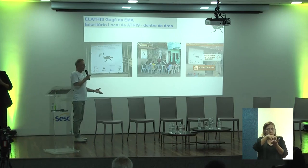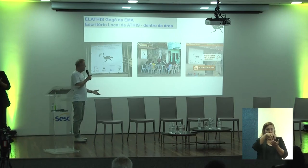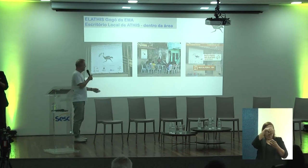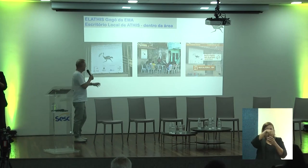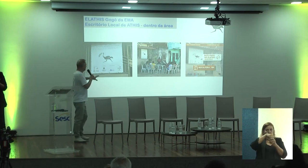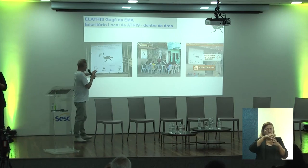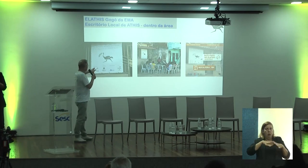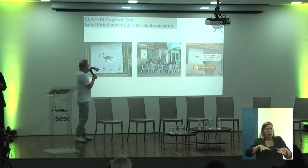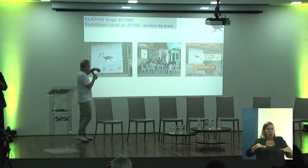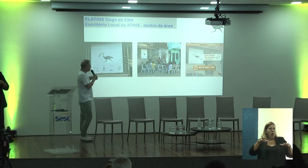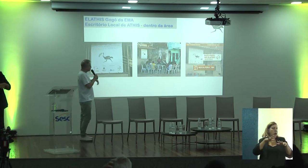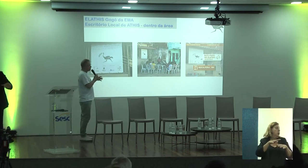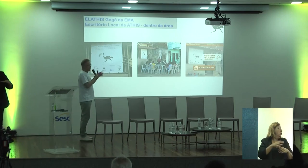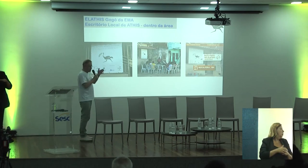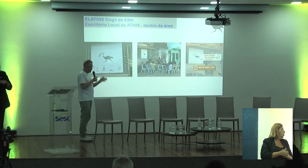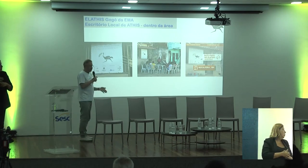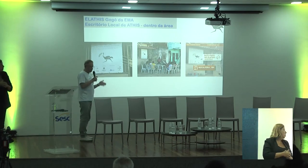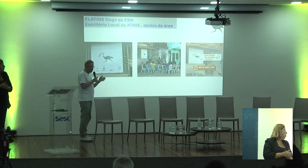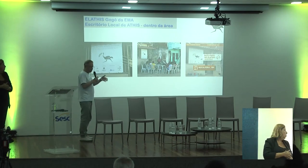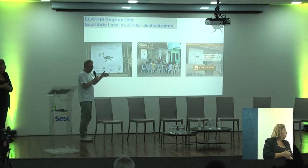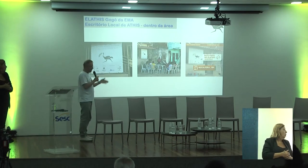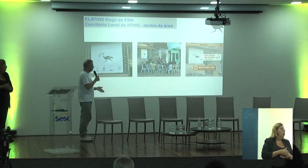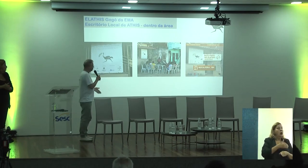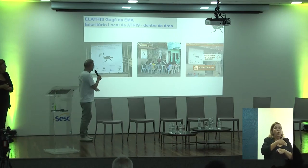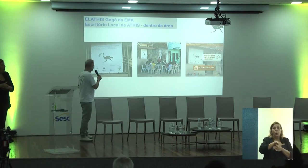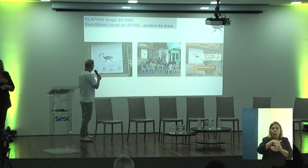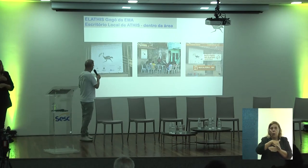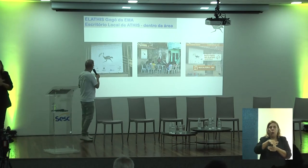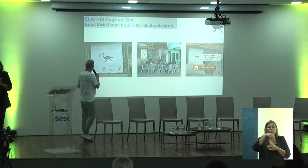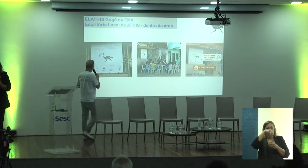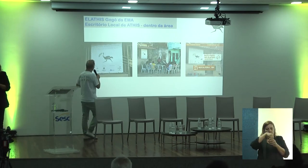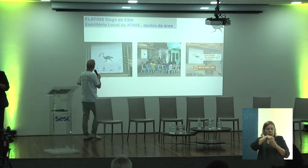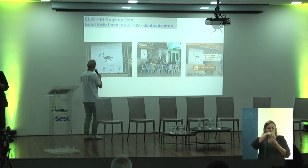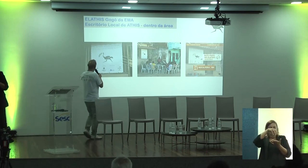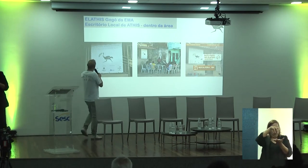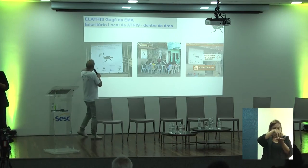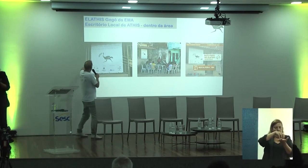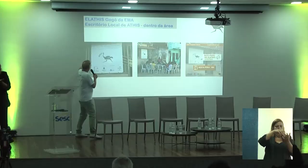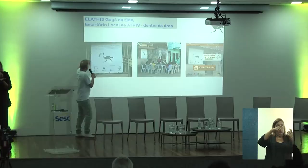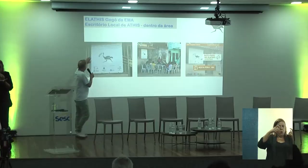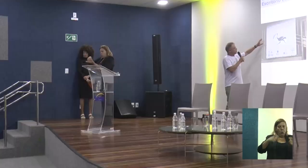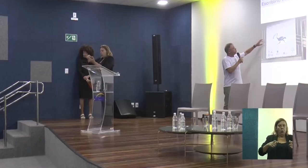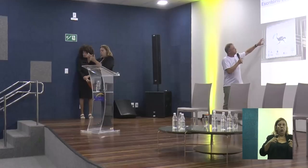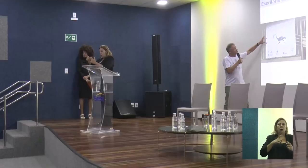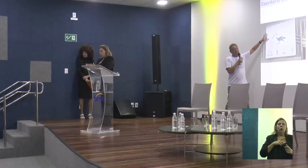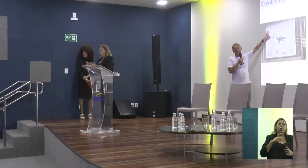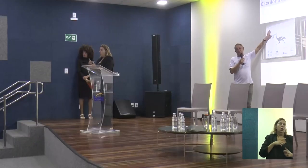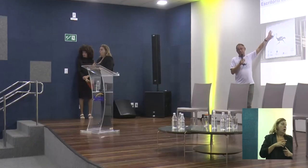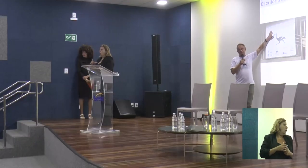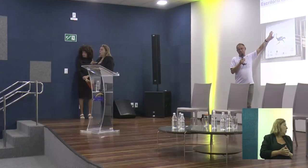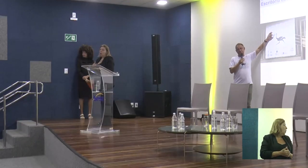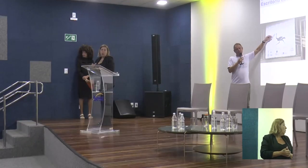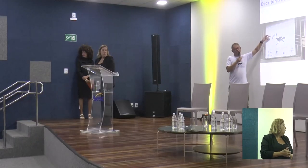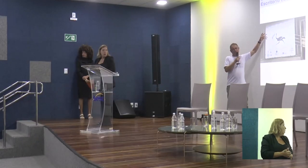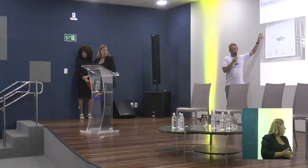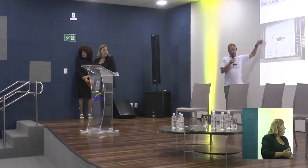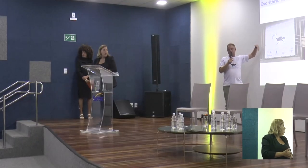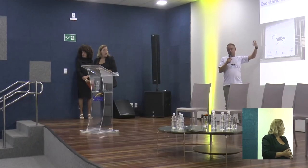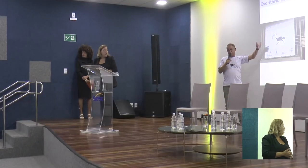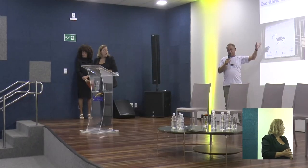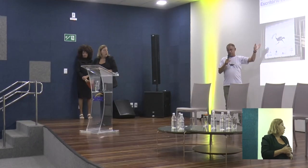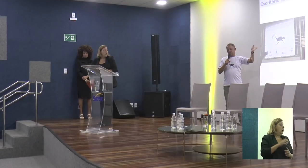sede dentro da área. Então está absolutamente dentro, é uma rua dentro do Gogó, a gente chamou de Elatis,